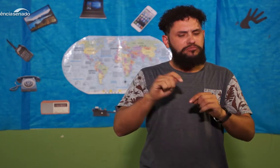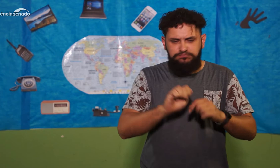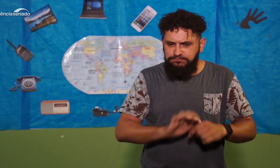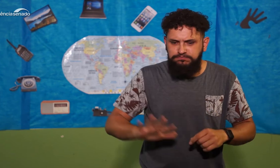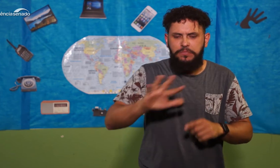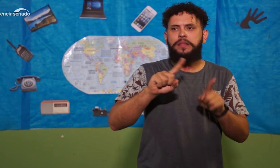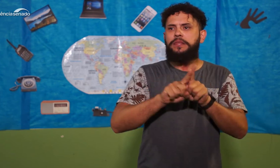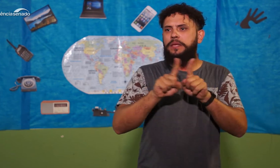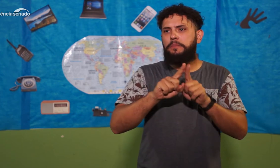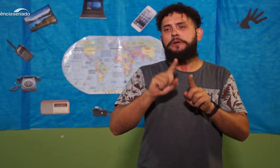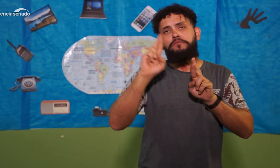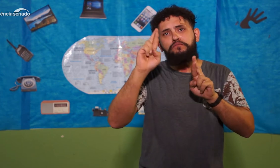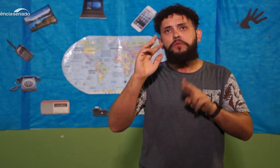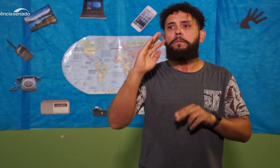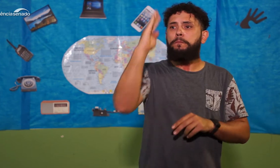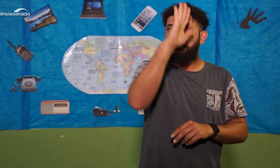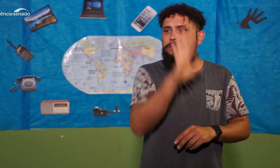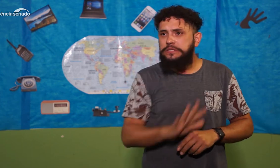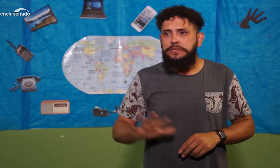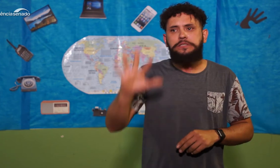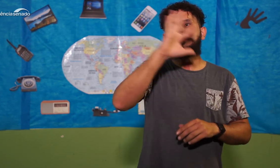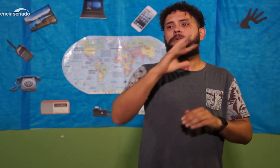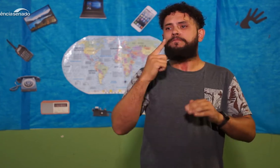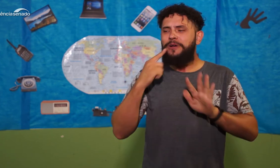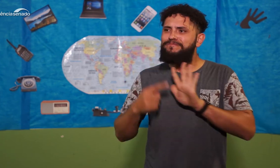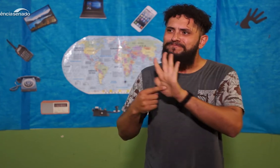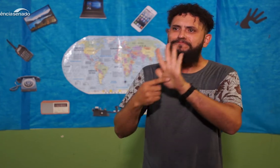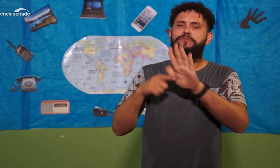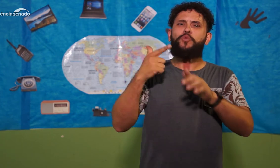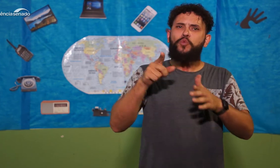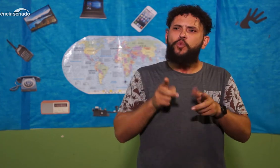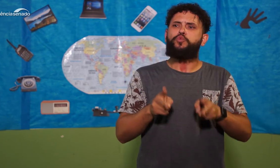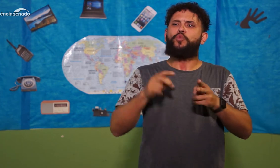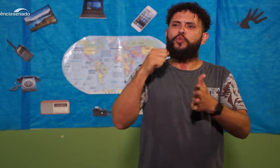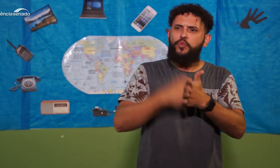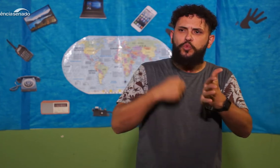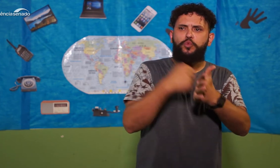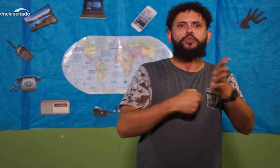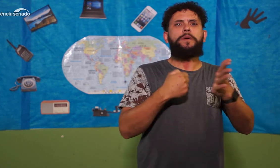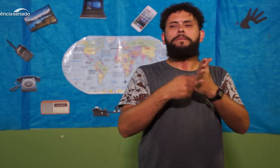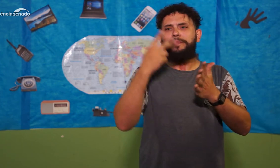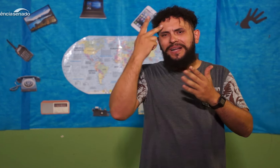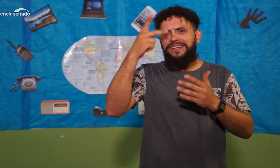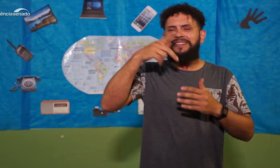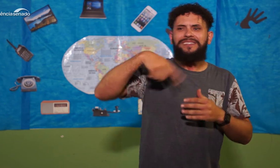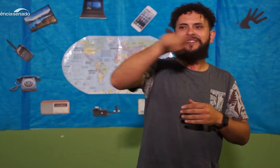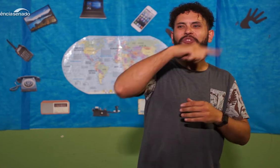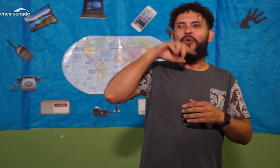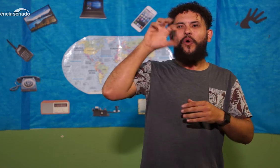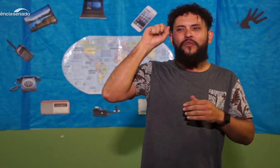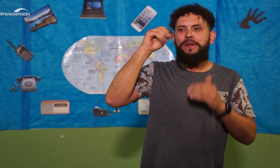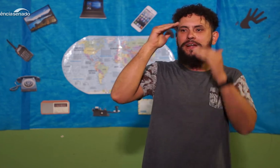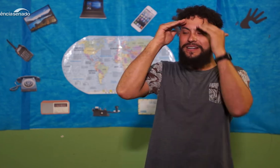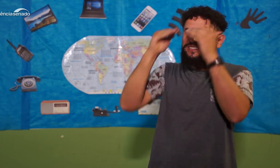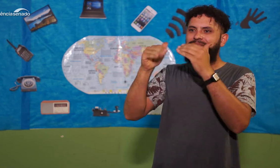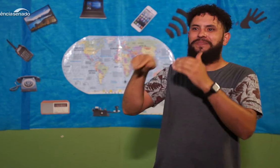trabalho. Aqui em Brasília foi um início. Eu espero ver no Brasil inteiro muitos surdos lutando por